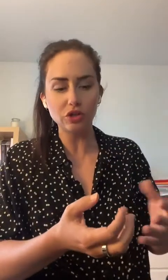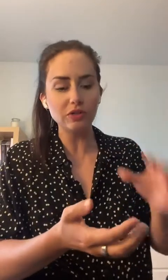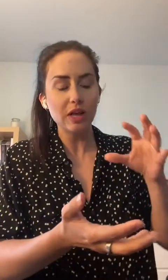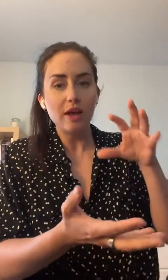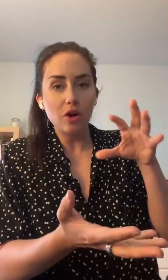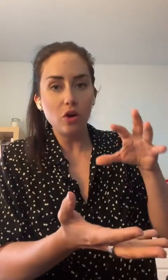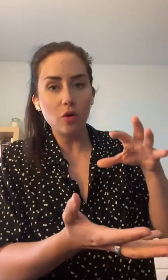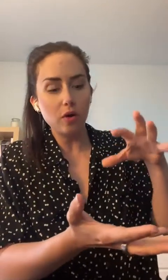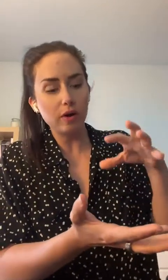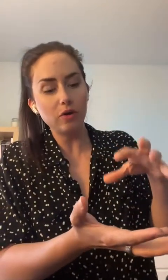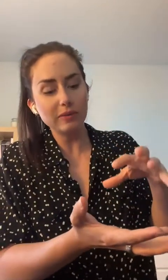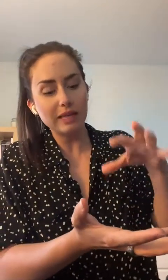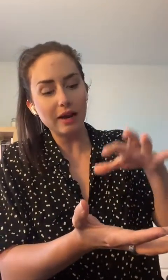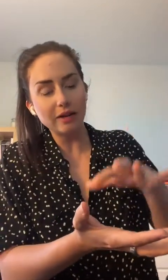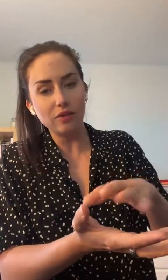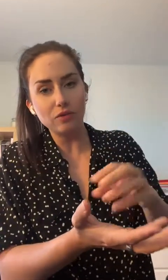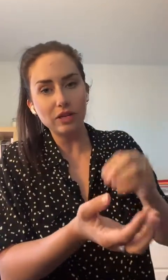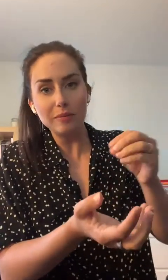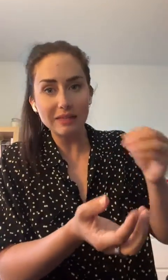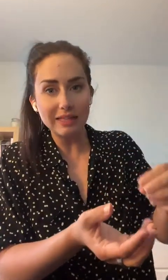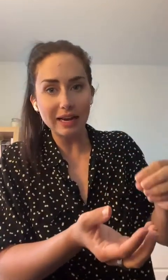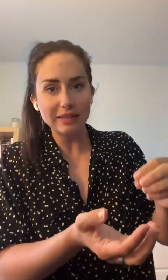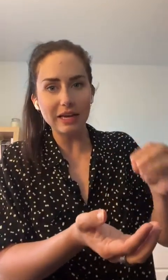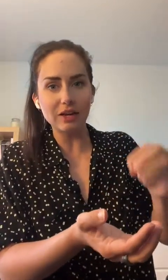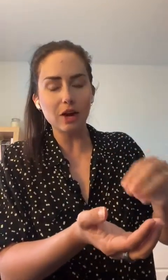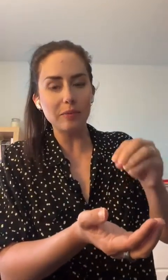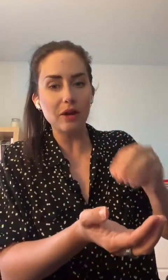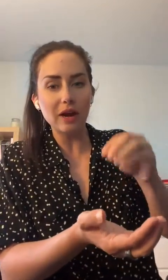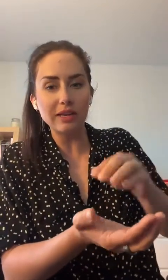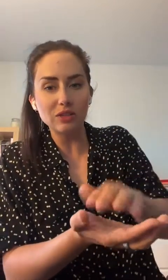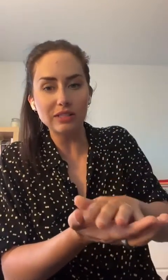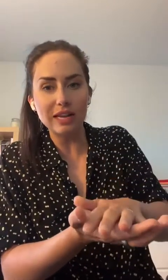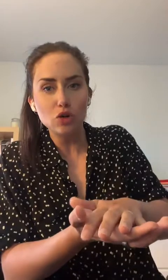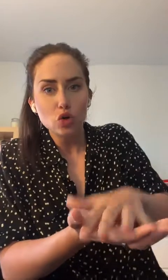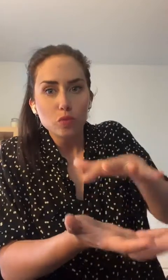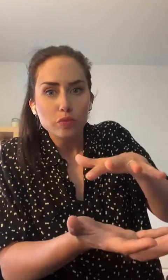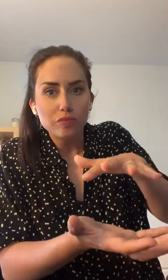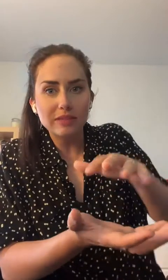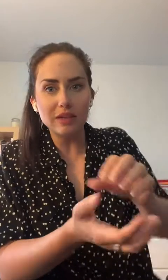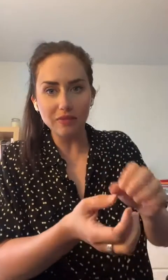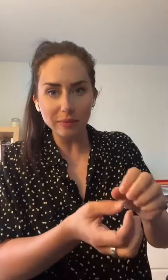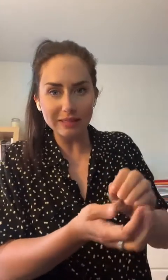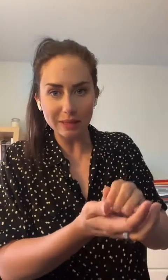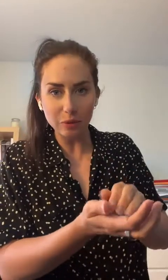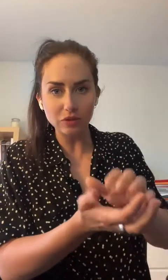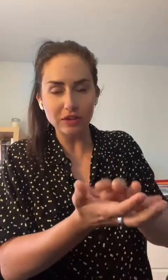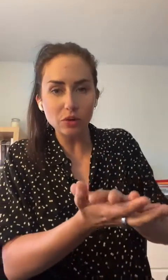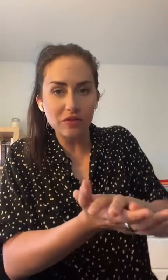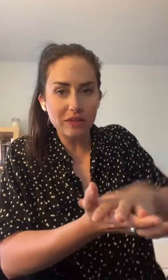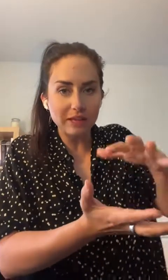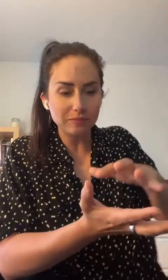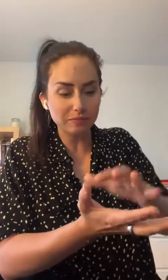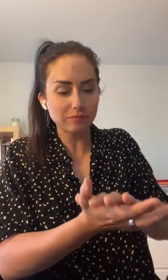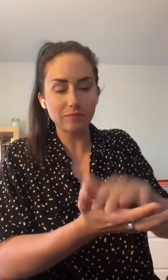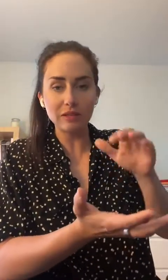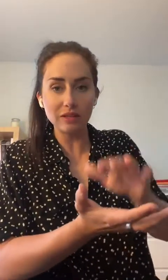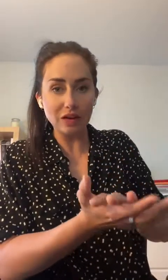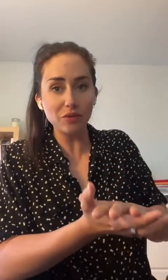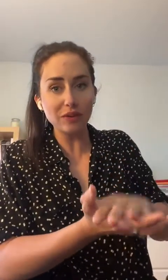choses. L'eau micellaire, dans le fond, il y des micelles à l'intérieur puis leur action, c'est d'aller, c de faire une petite éponge. Fait qu'eux, viennent, dans le fond,